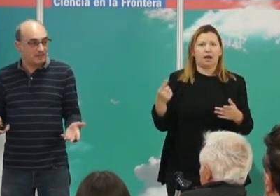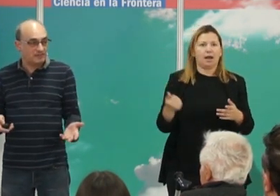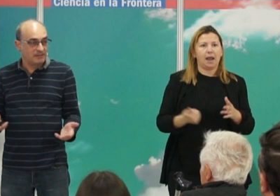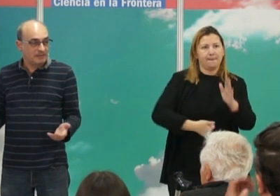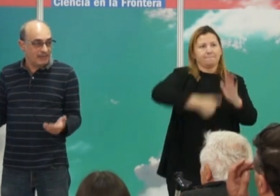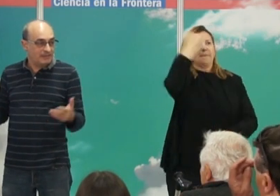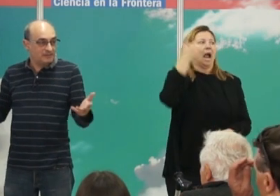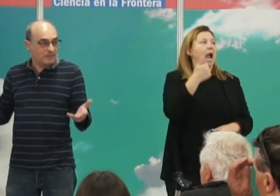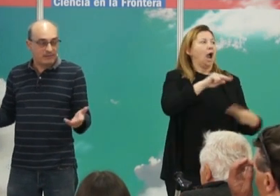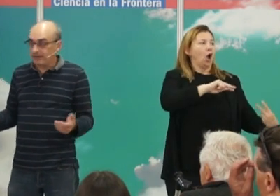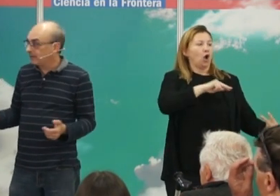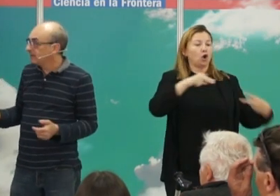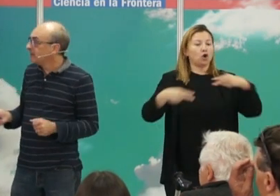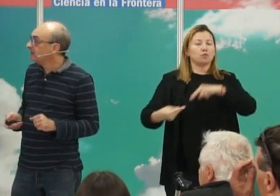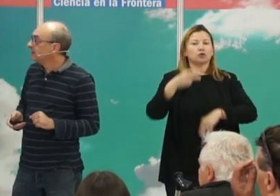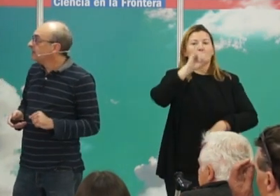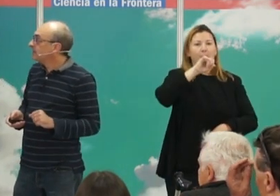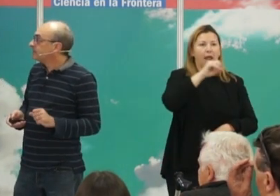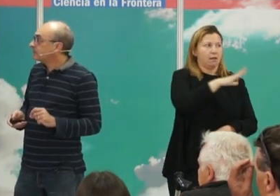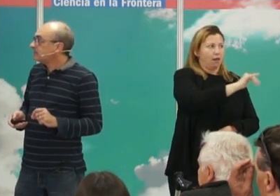cromosomas I que han desaparecido.